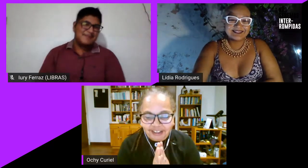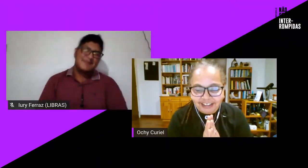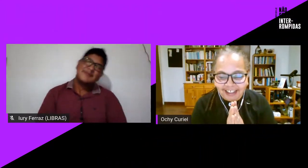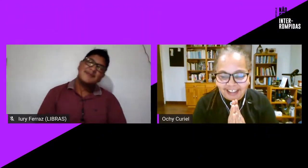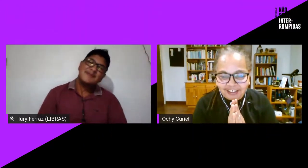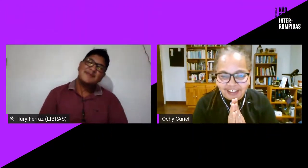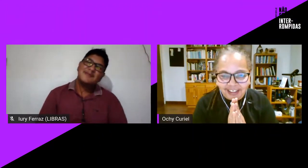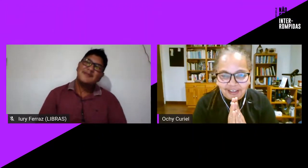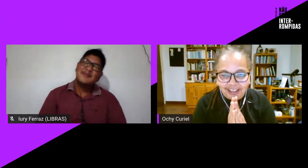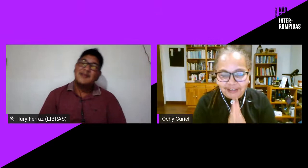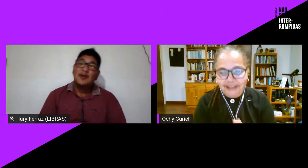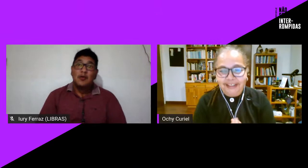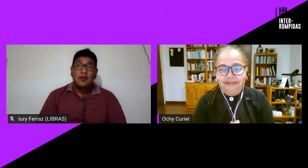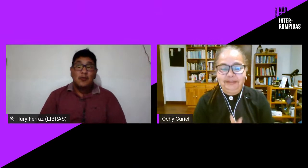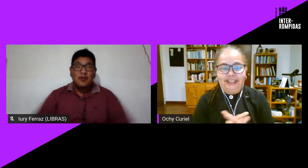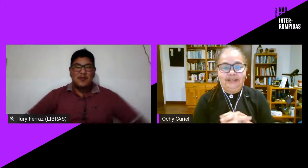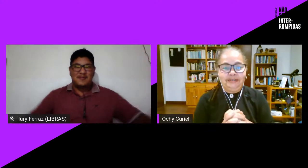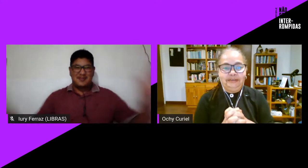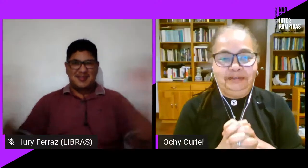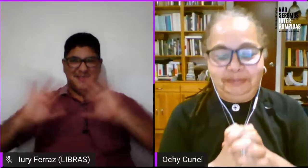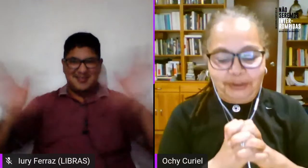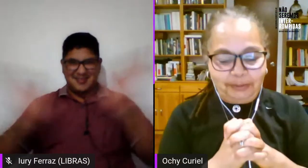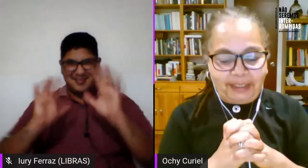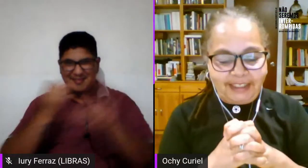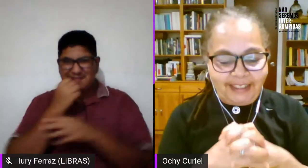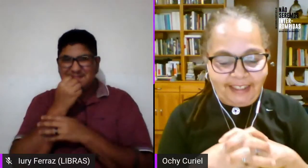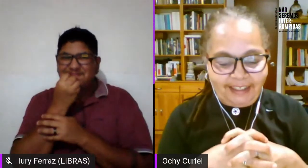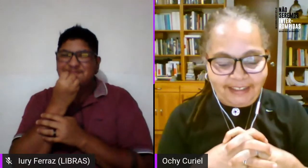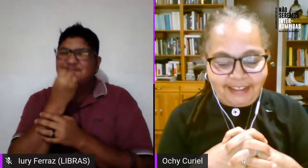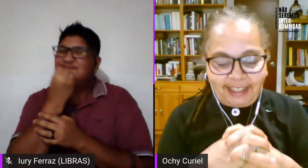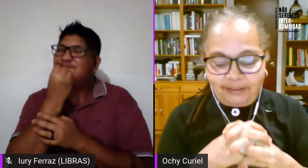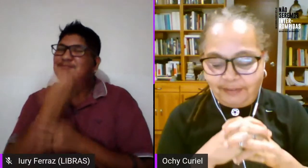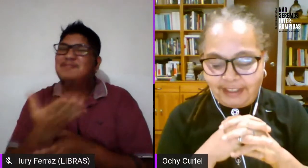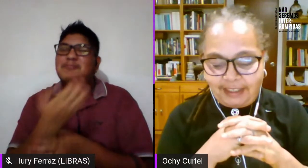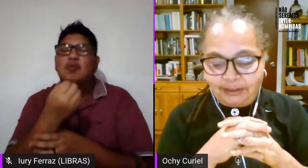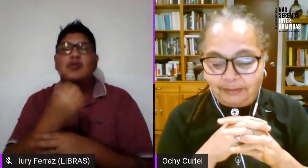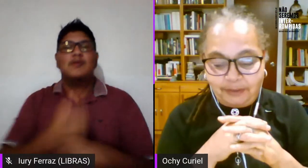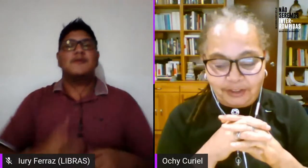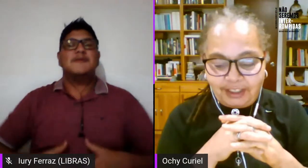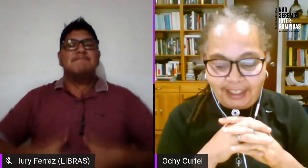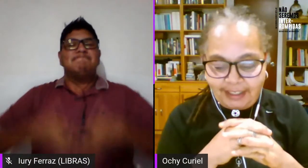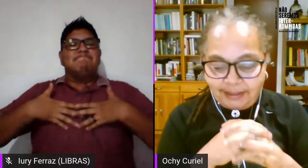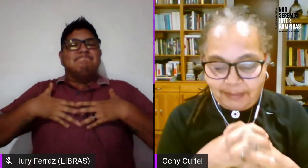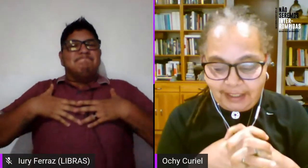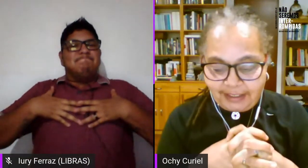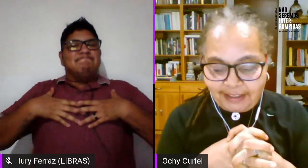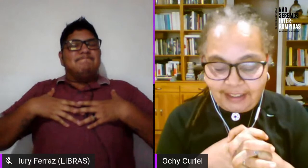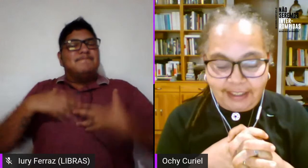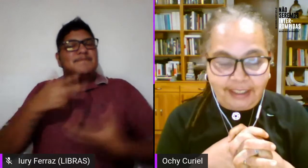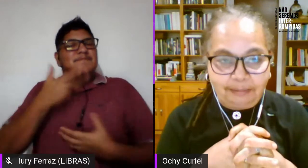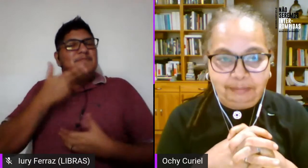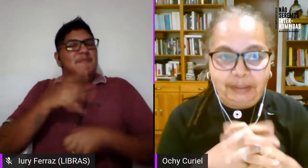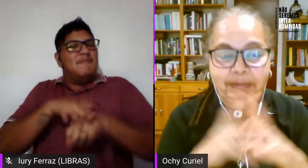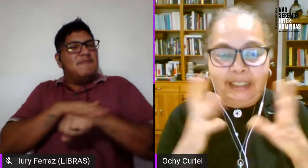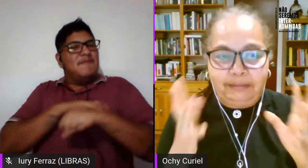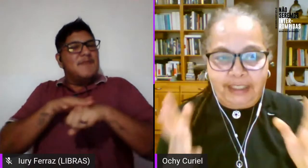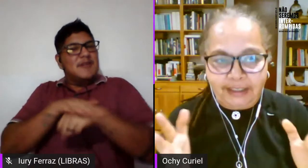olá olá olá olá olá olá olá muito prazer estar conversando com vocês mas